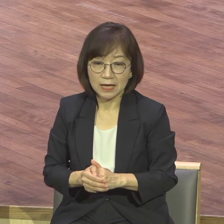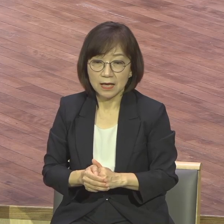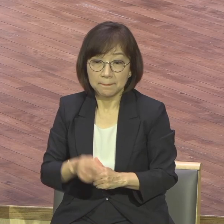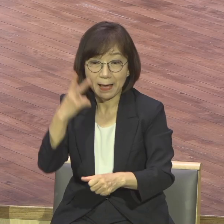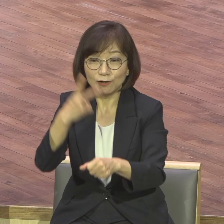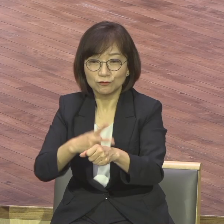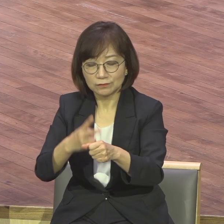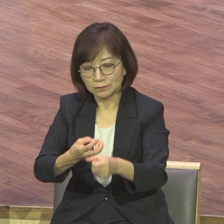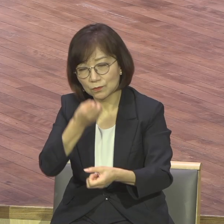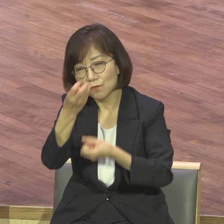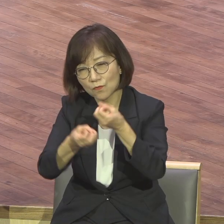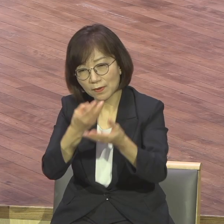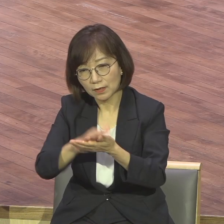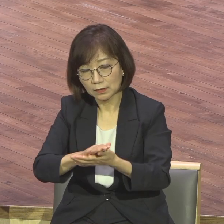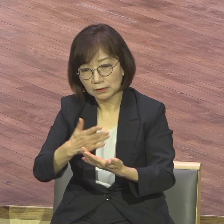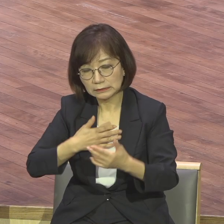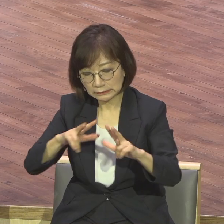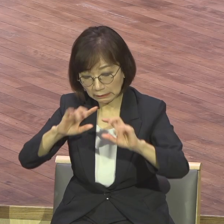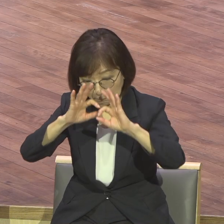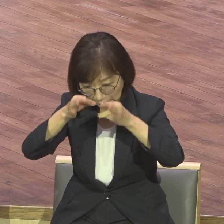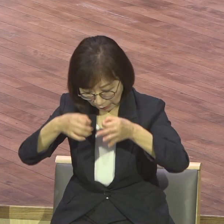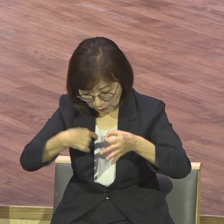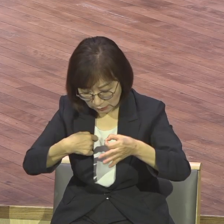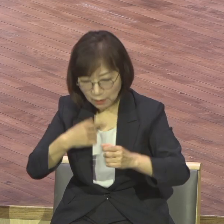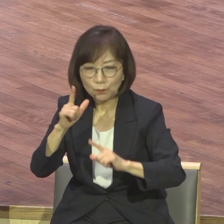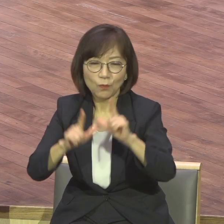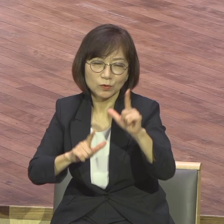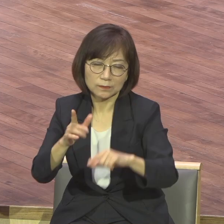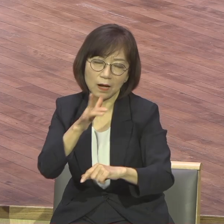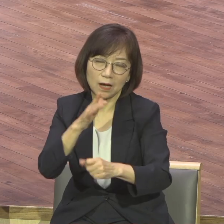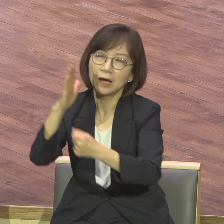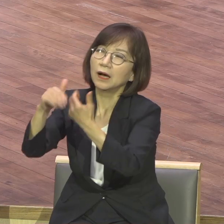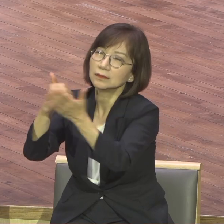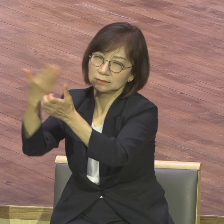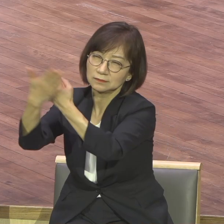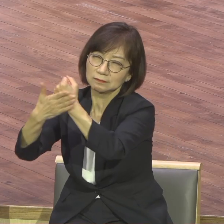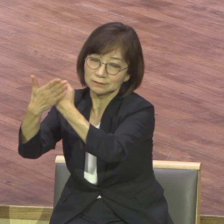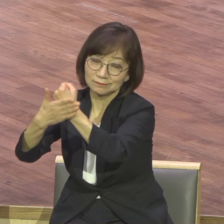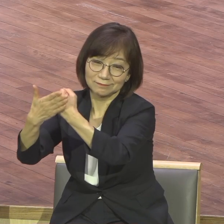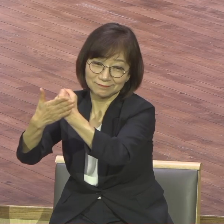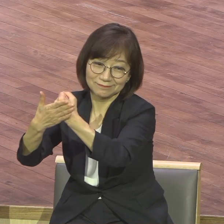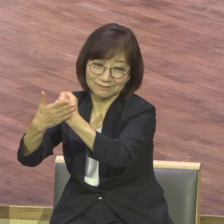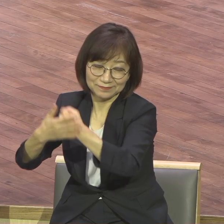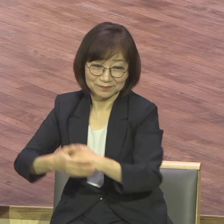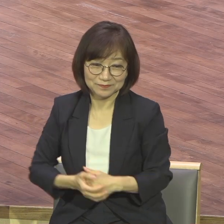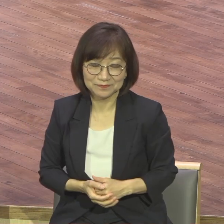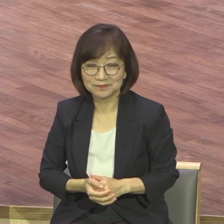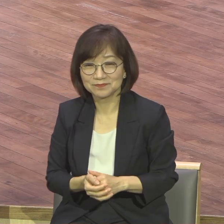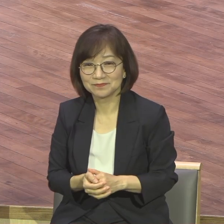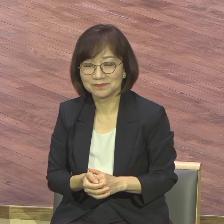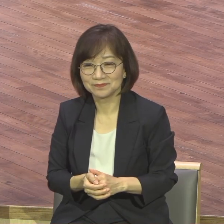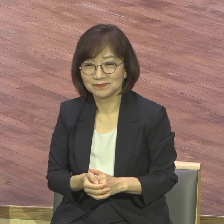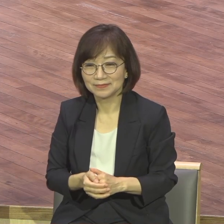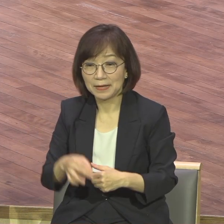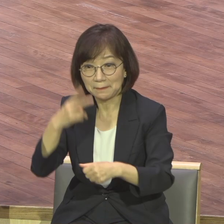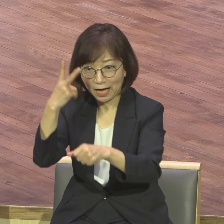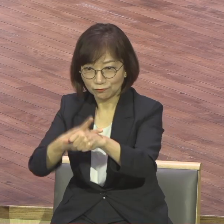하나님의 은혜라 그랬죠 하나님의 은혜라 은혜의식이요 이 바울에게는 완전히 그 삶을